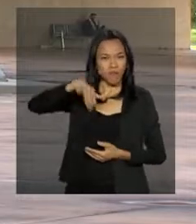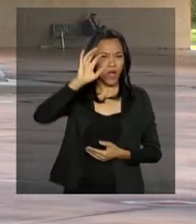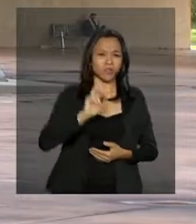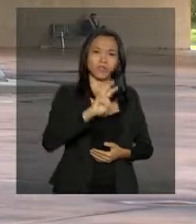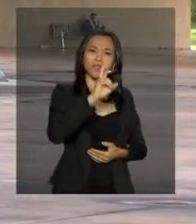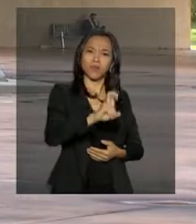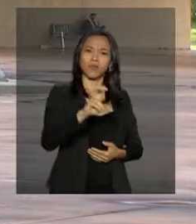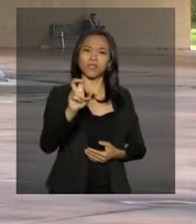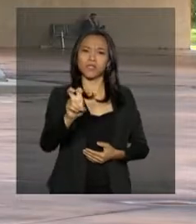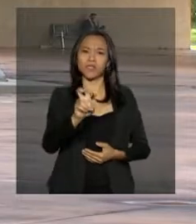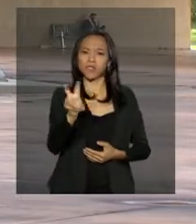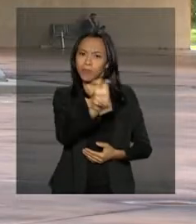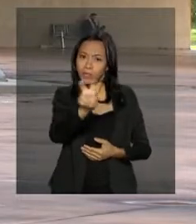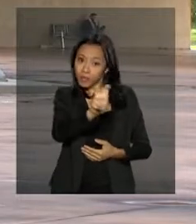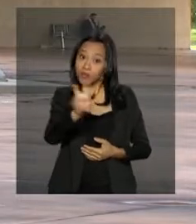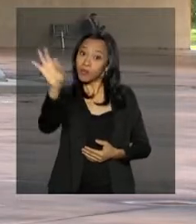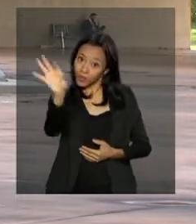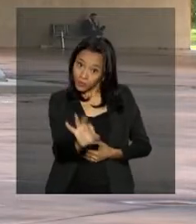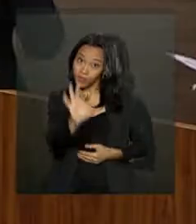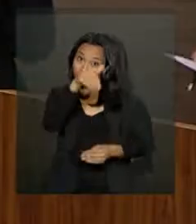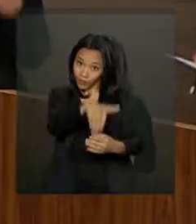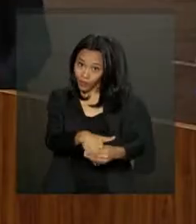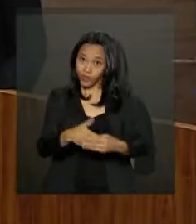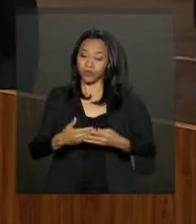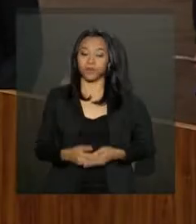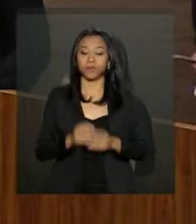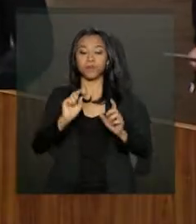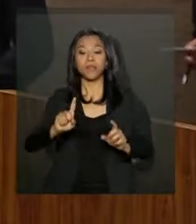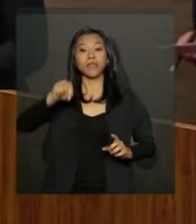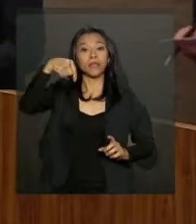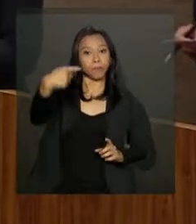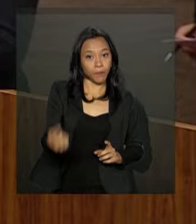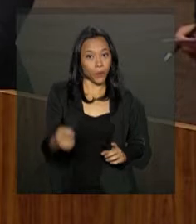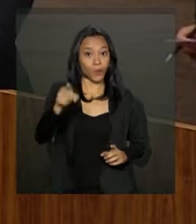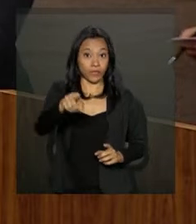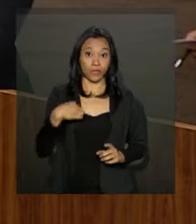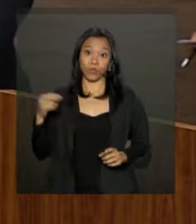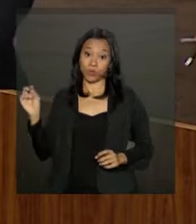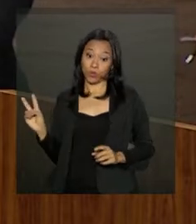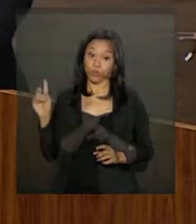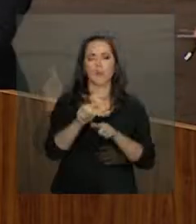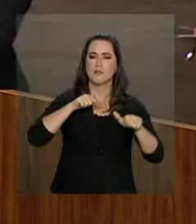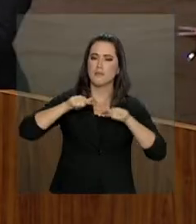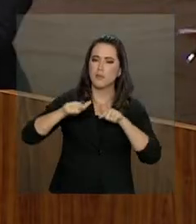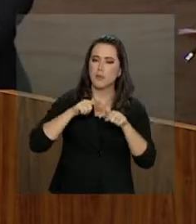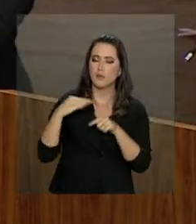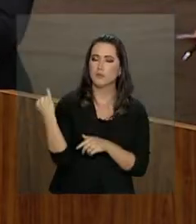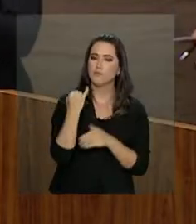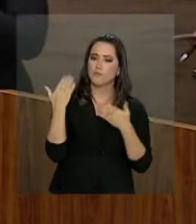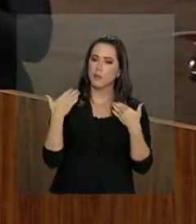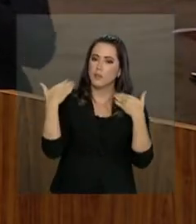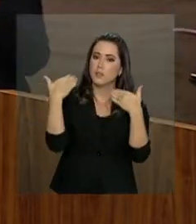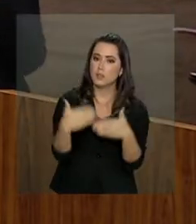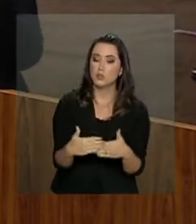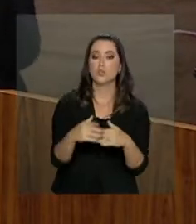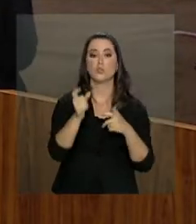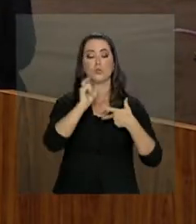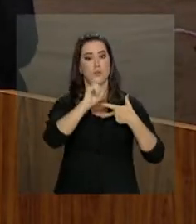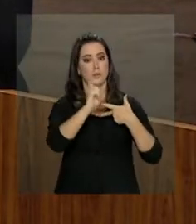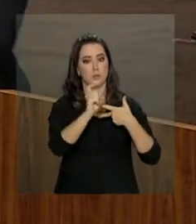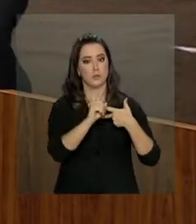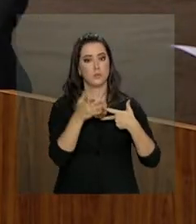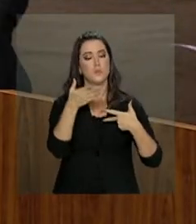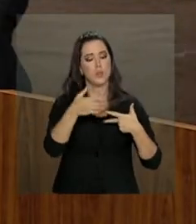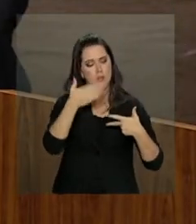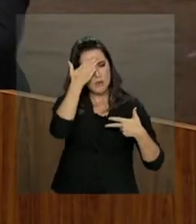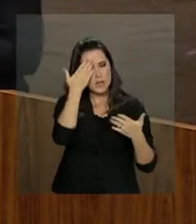55% dos votos válidos. Depois, Bolsonaro e Weber discursaram. O presidente eleito começou agradecendo